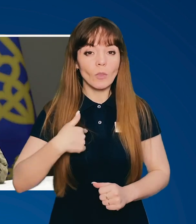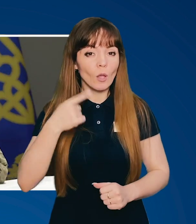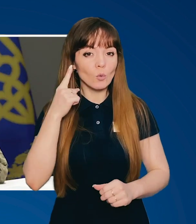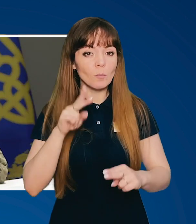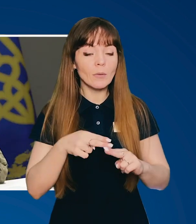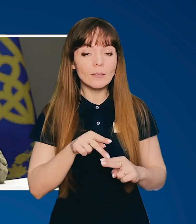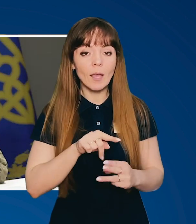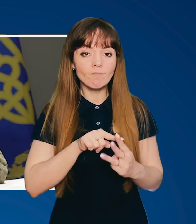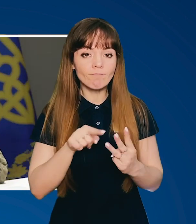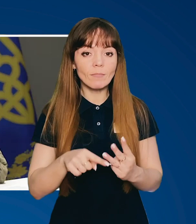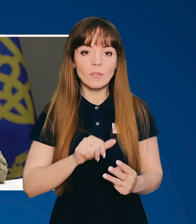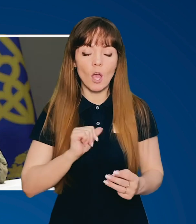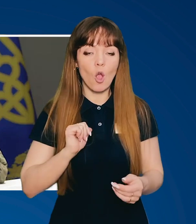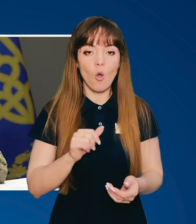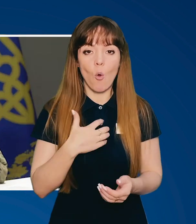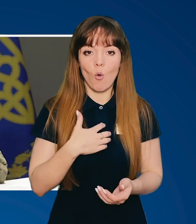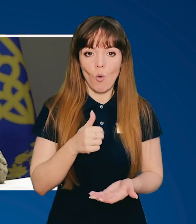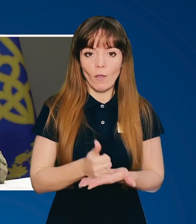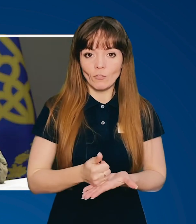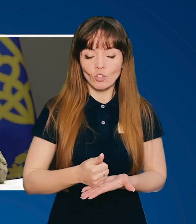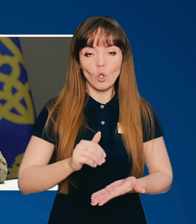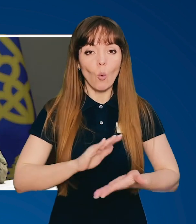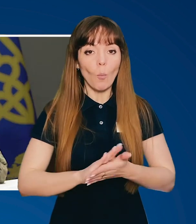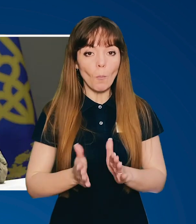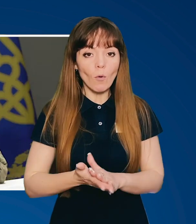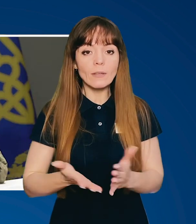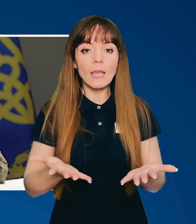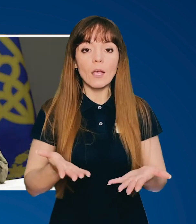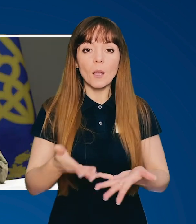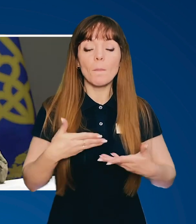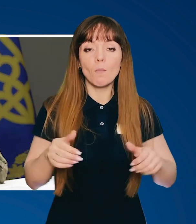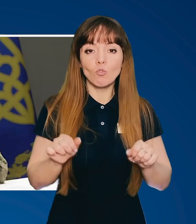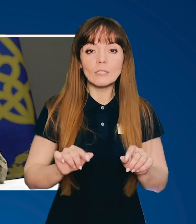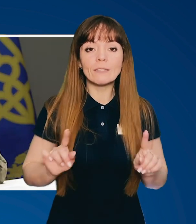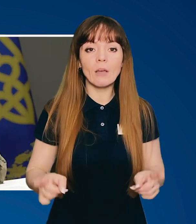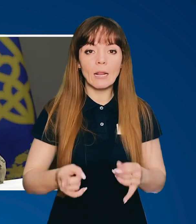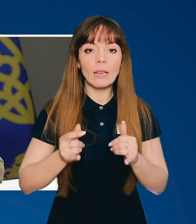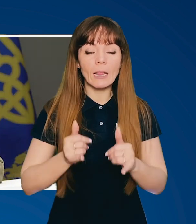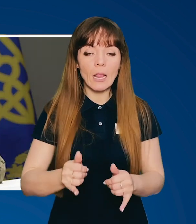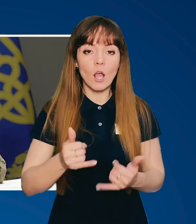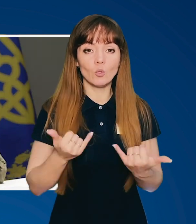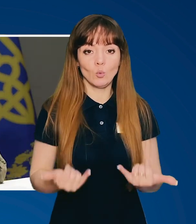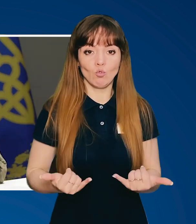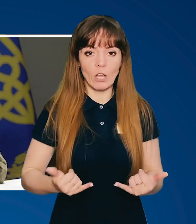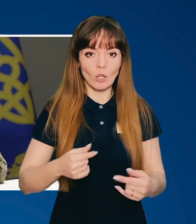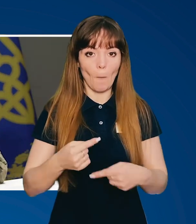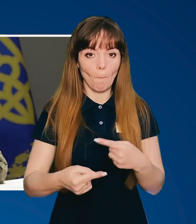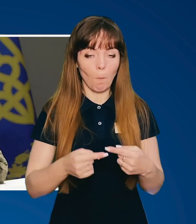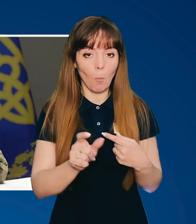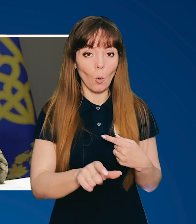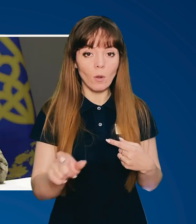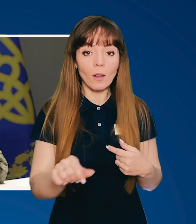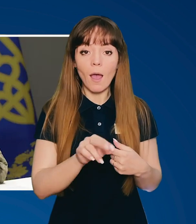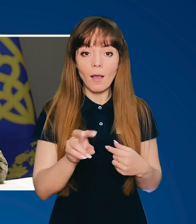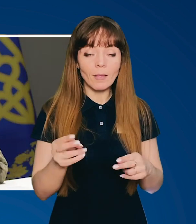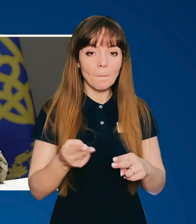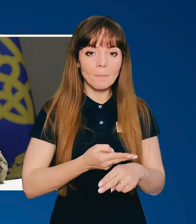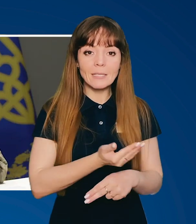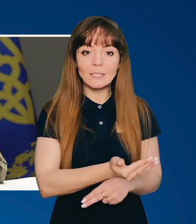Я думаю, це найголовніші умови, які ми можемо створити для сучасного покоління. Але без вас,